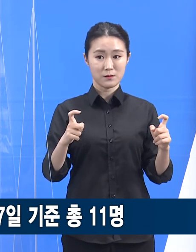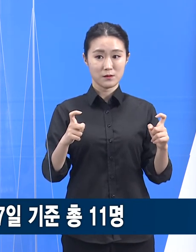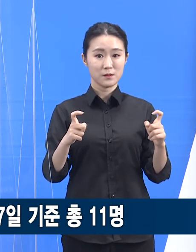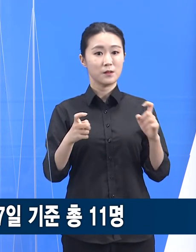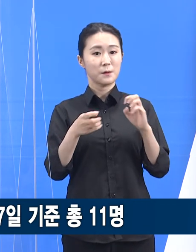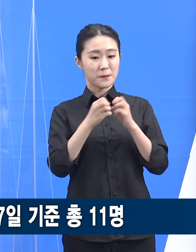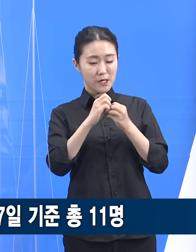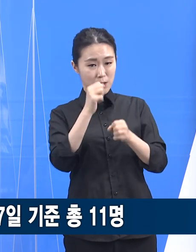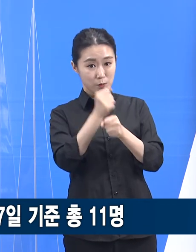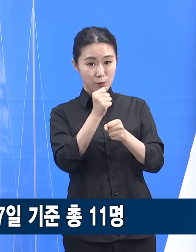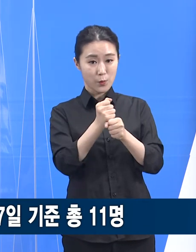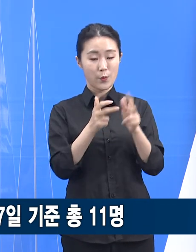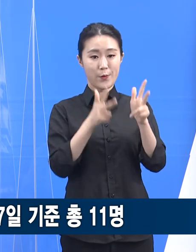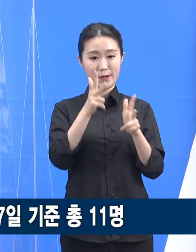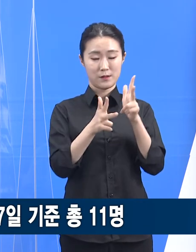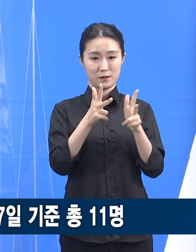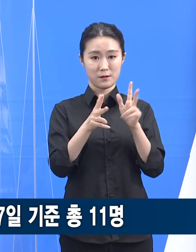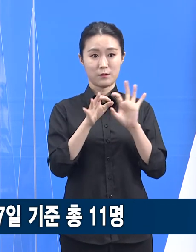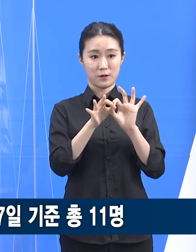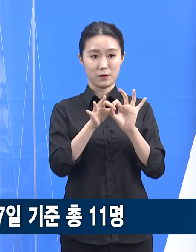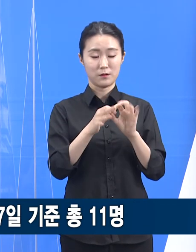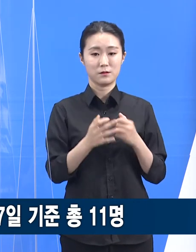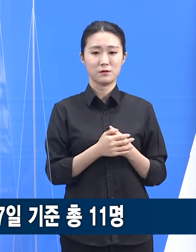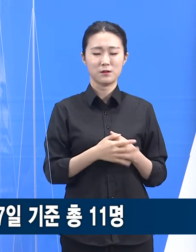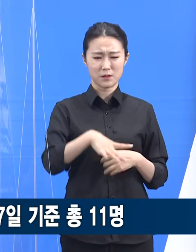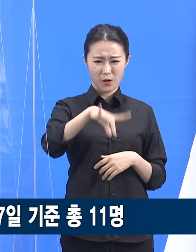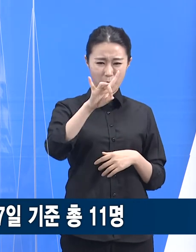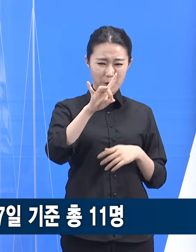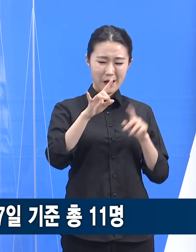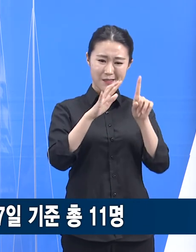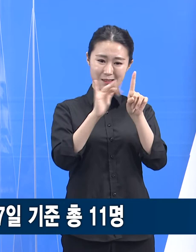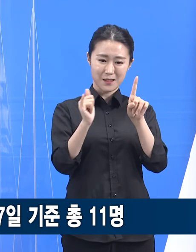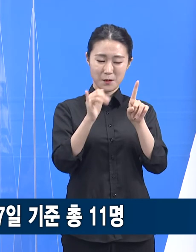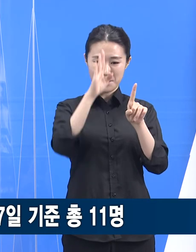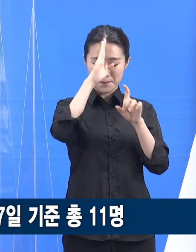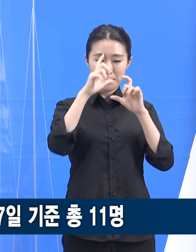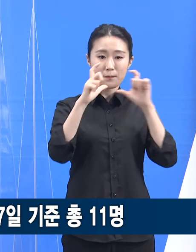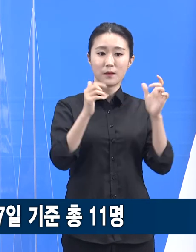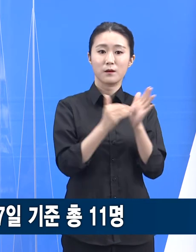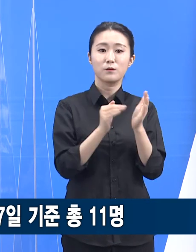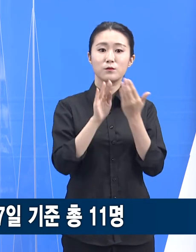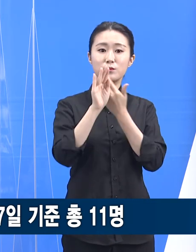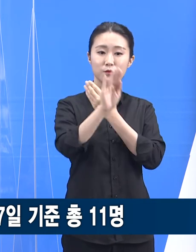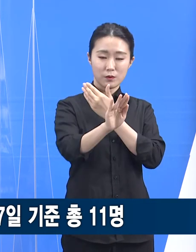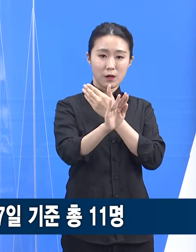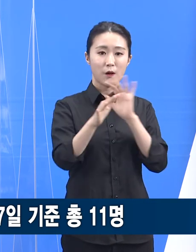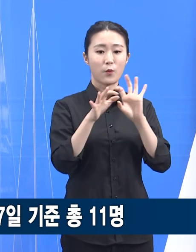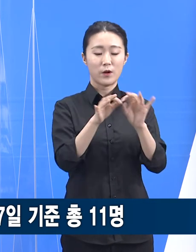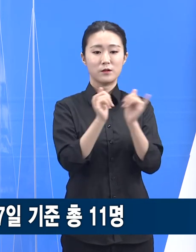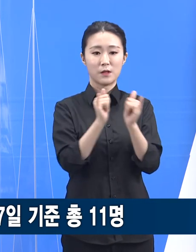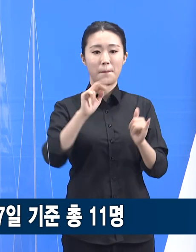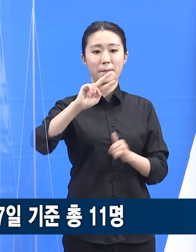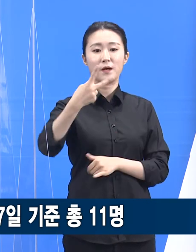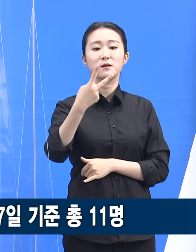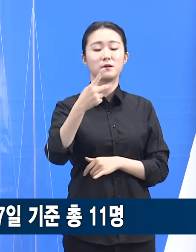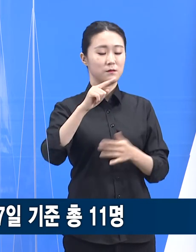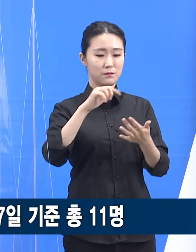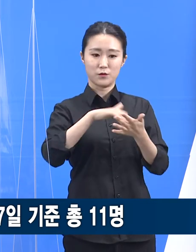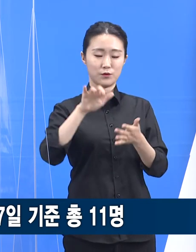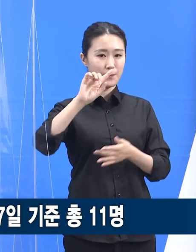직원 1명이 최초 확진 판정을 받은 이후 해당 업체 직원 등 관련자 165명을 대상으로